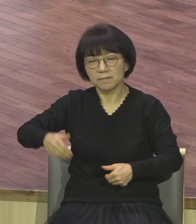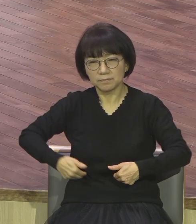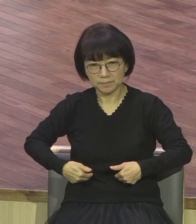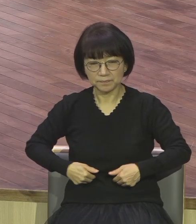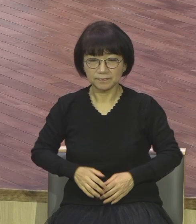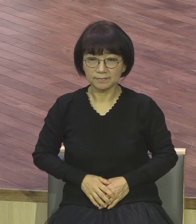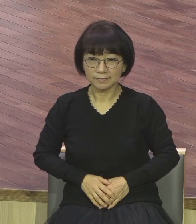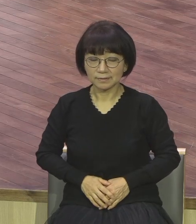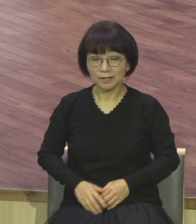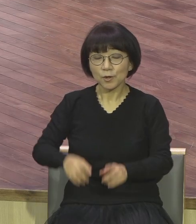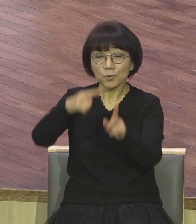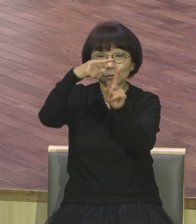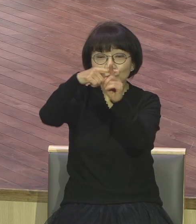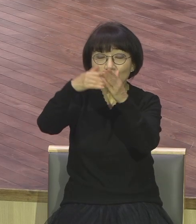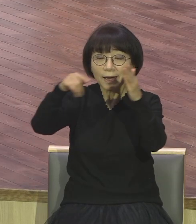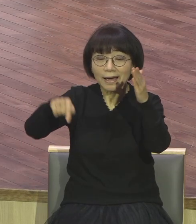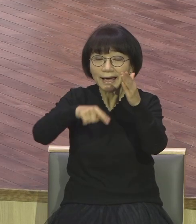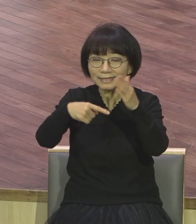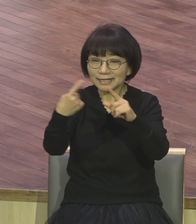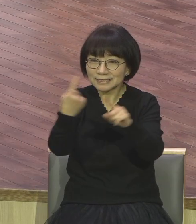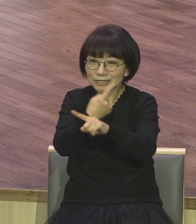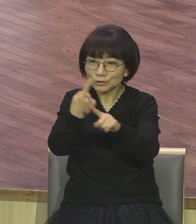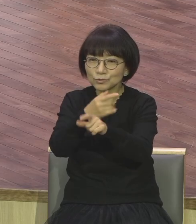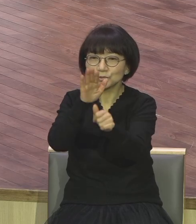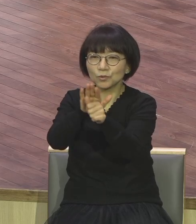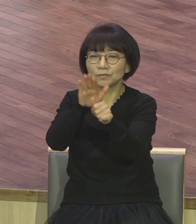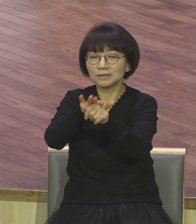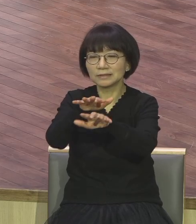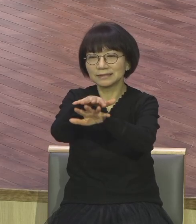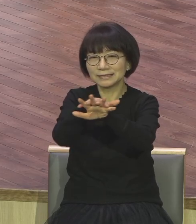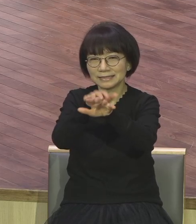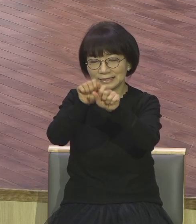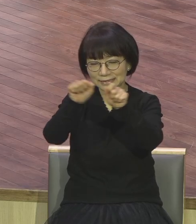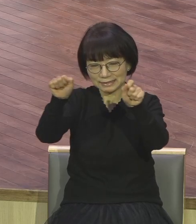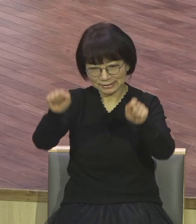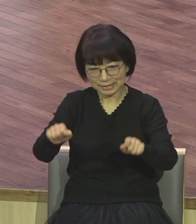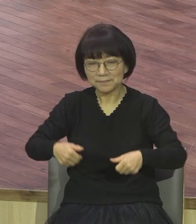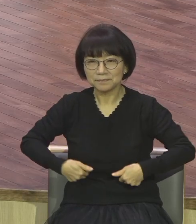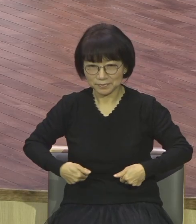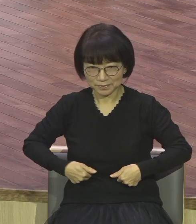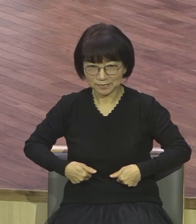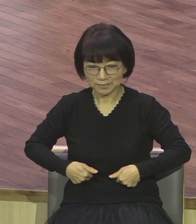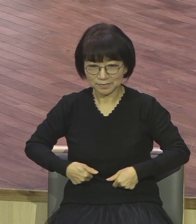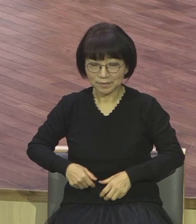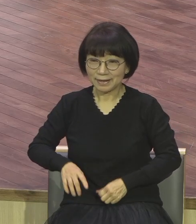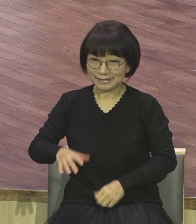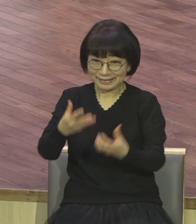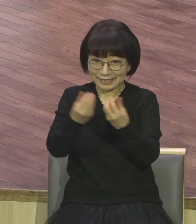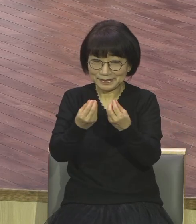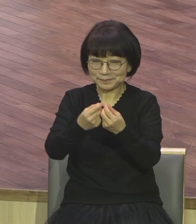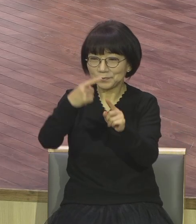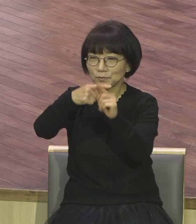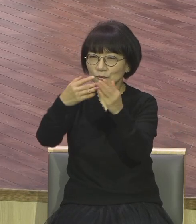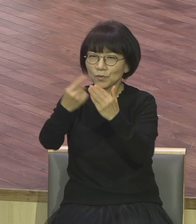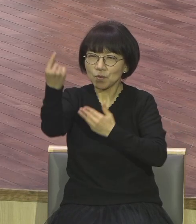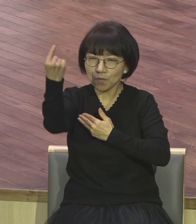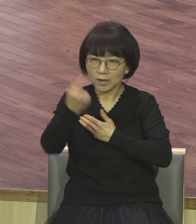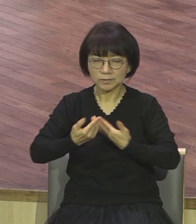왔을 때 조용하게 말씀을 묵상할 수 있는 조용하게 말씀을 묵상할 수 있는